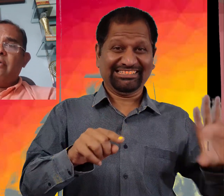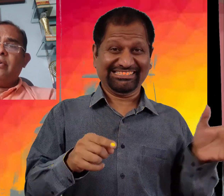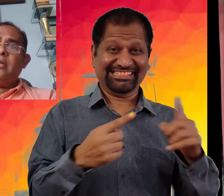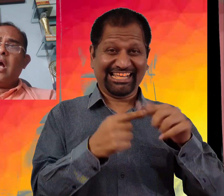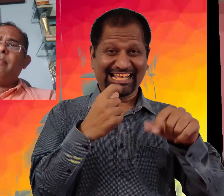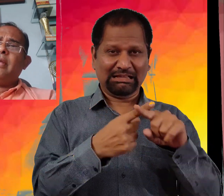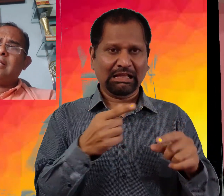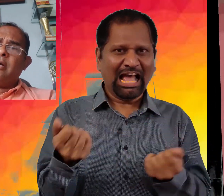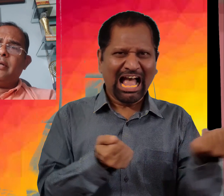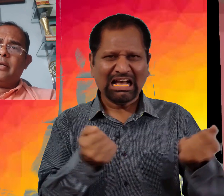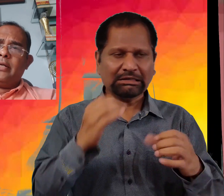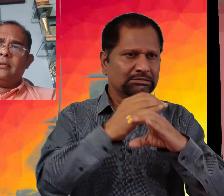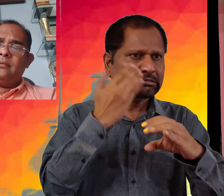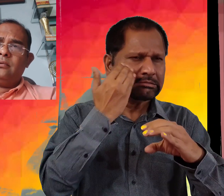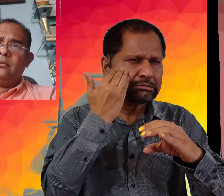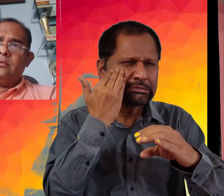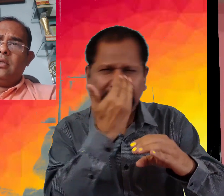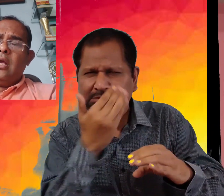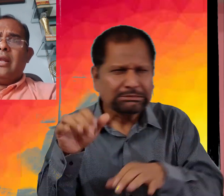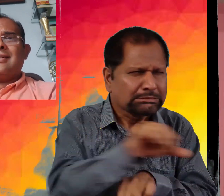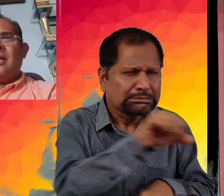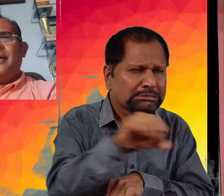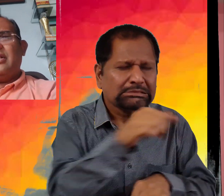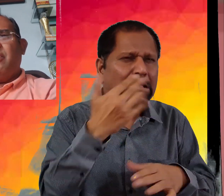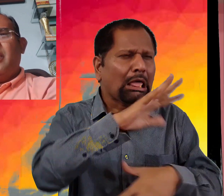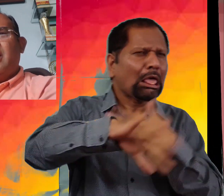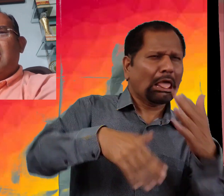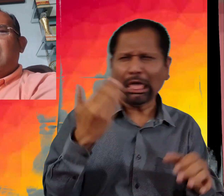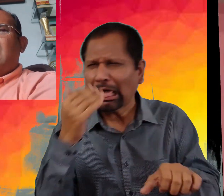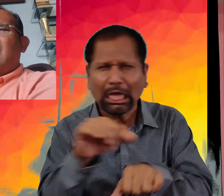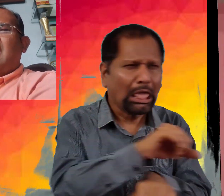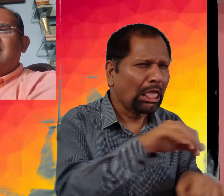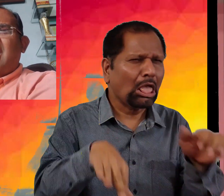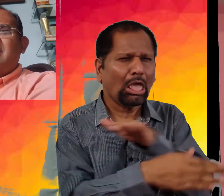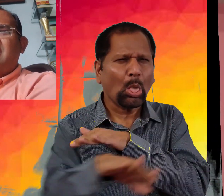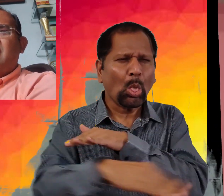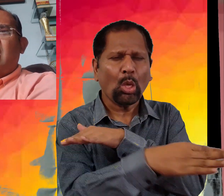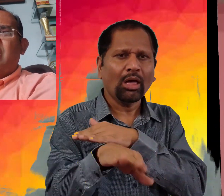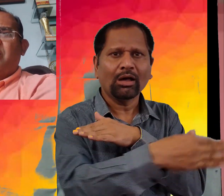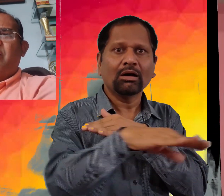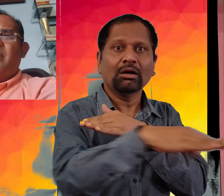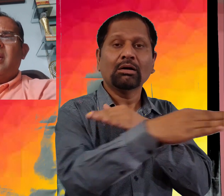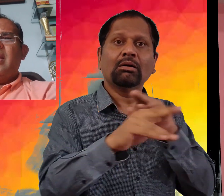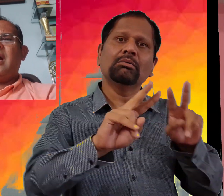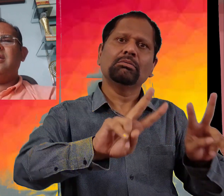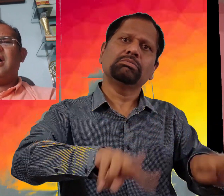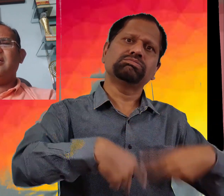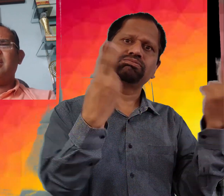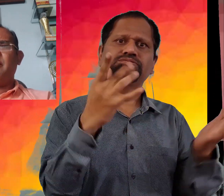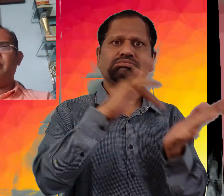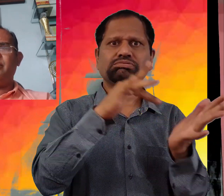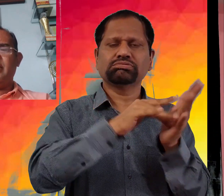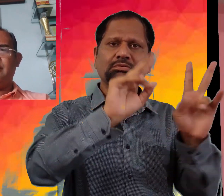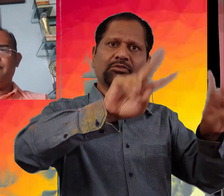ٹیکسی ڈرائیور اپنا راستہ بھٹک گیا راستہ بھٹکتے ہوئے انجان سی جگہ تھی ہوتے ہوئے ایک